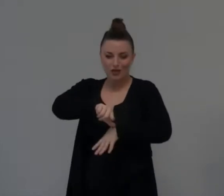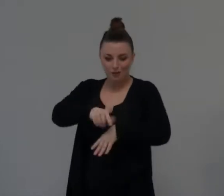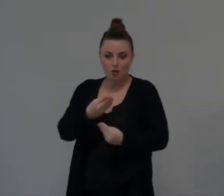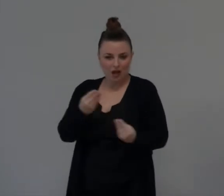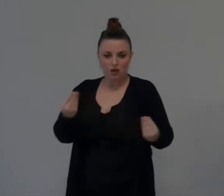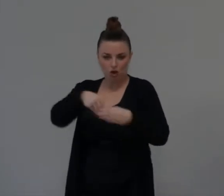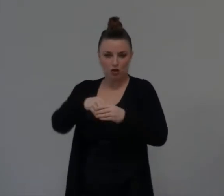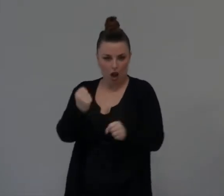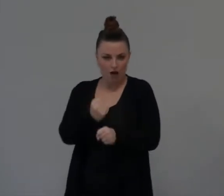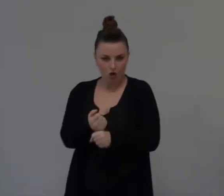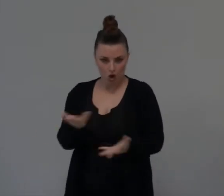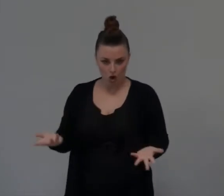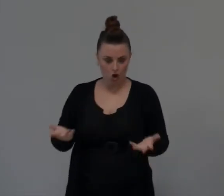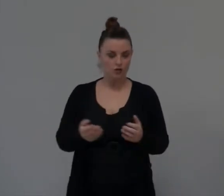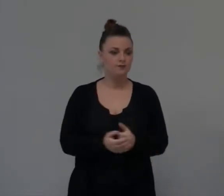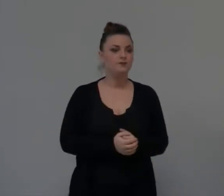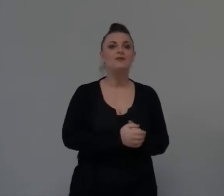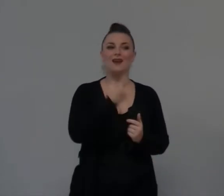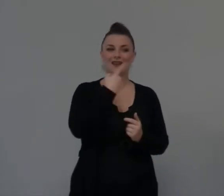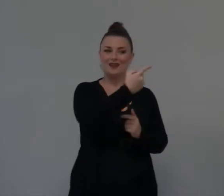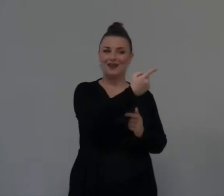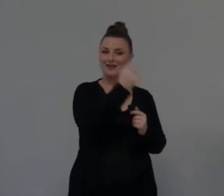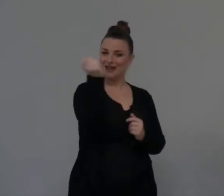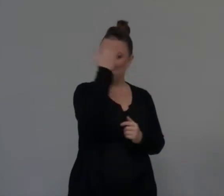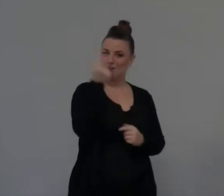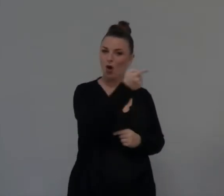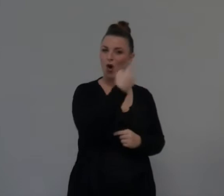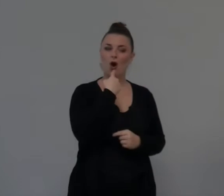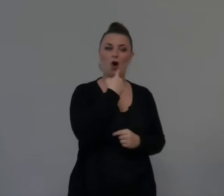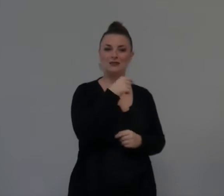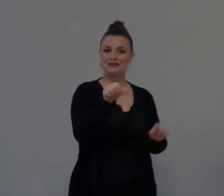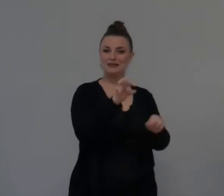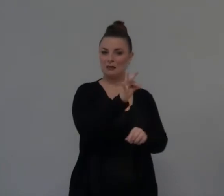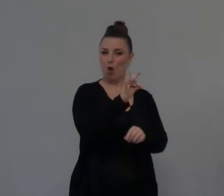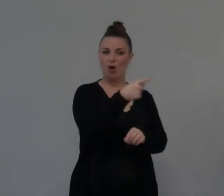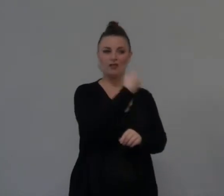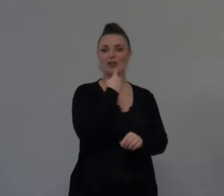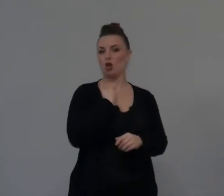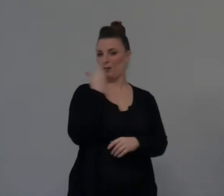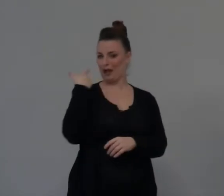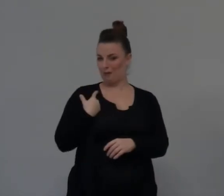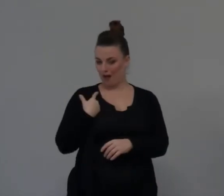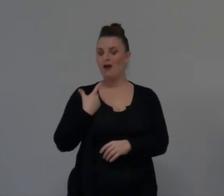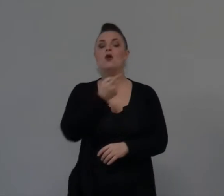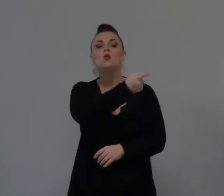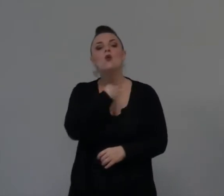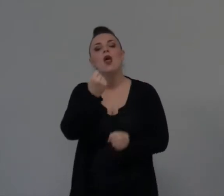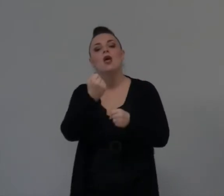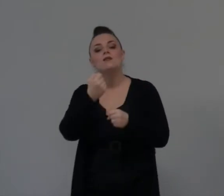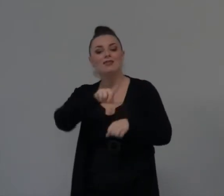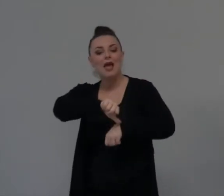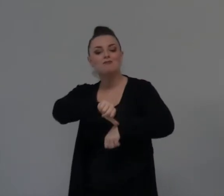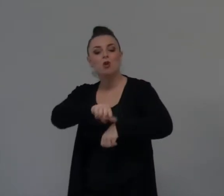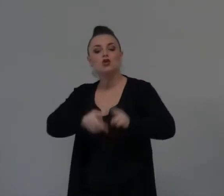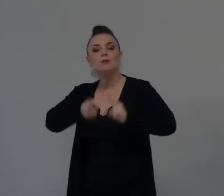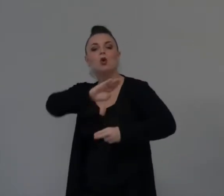colloquio, a lavoro, a lavoro. Il posto dove più passiamo, a tempo, è al lavoro. L'incontro